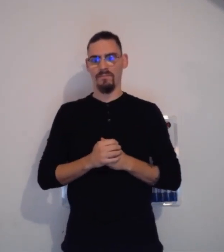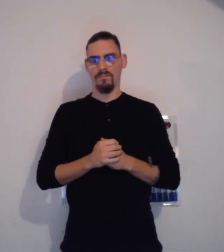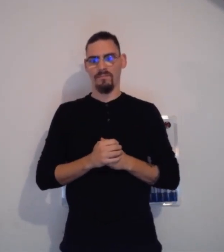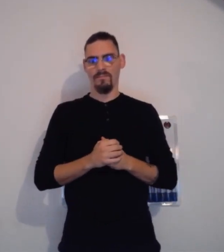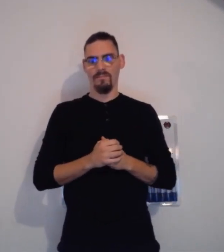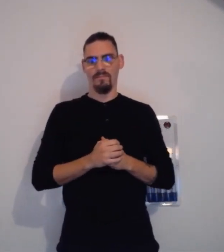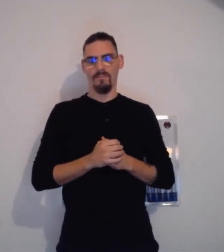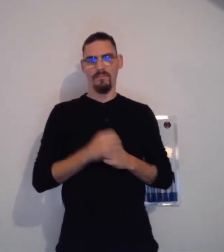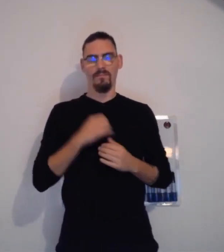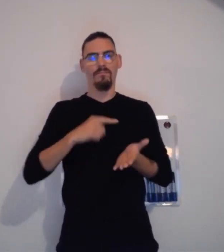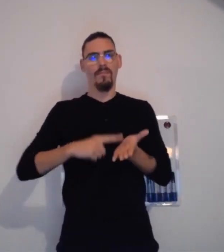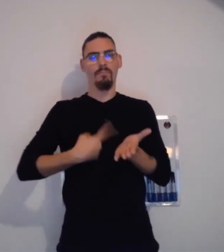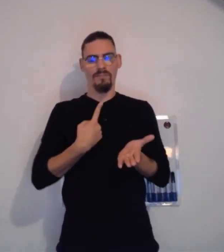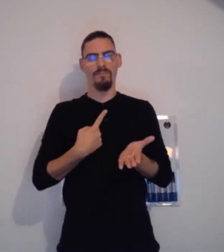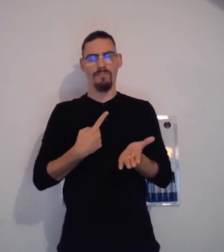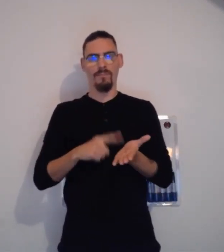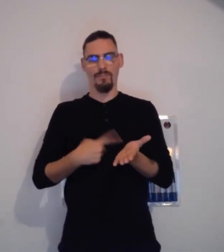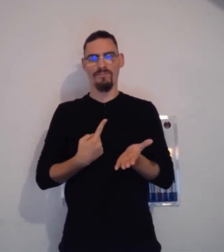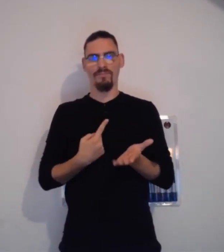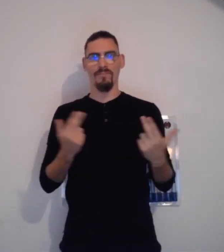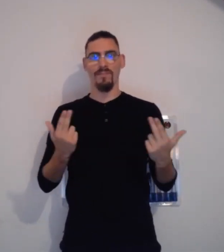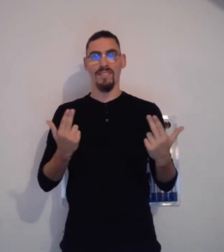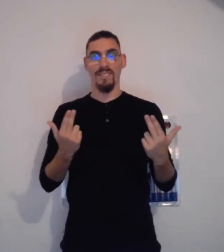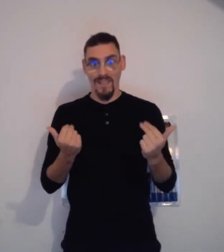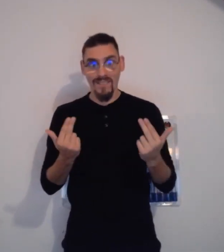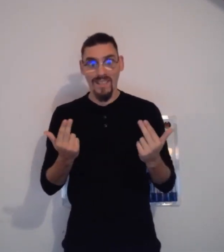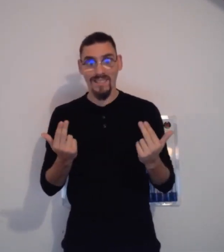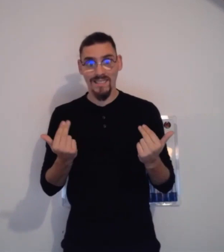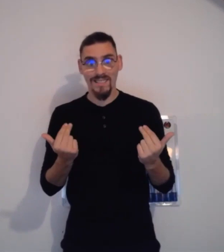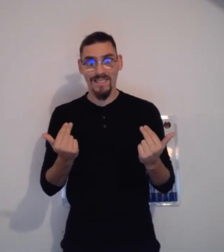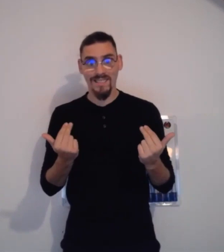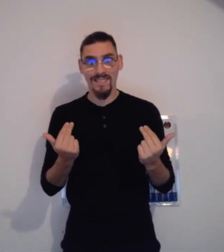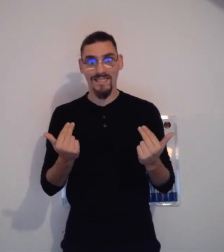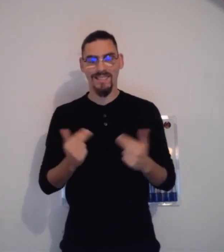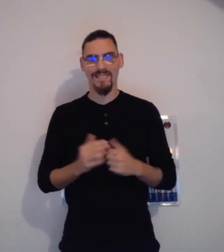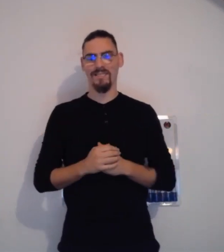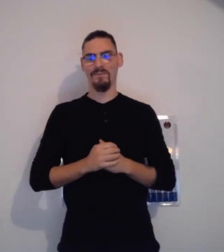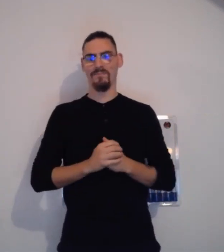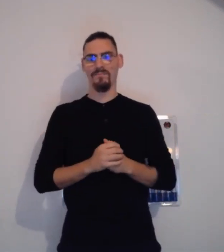va avec les mains, mais mon visage va s'agrandir. Je vais vous montrer. Regardez bien.